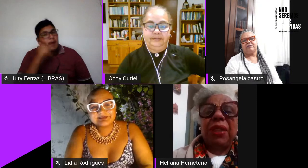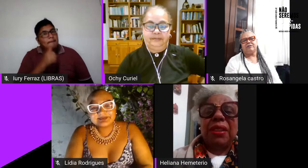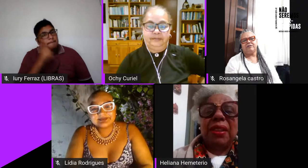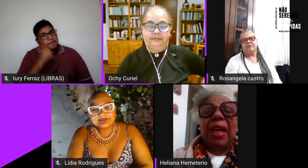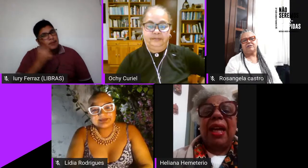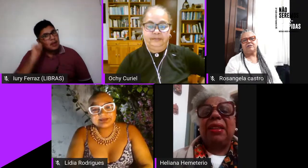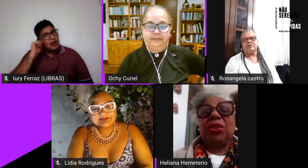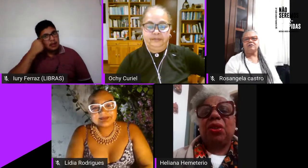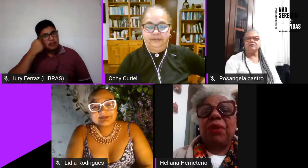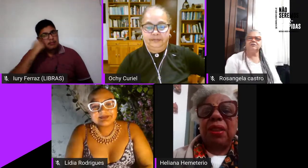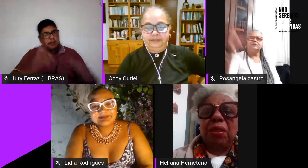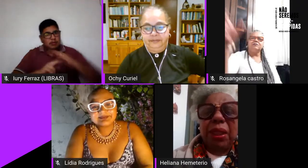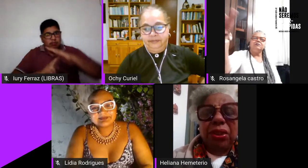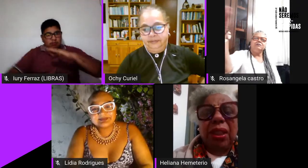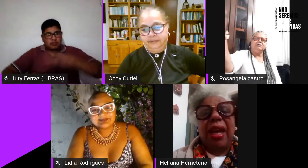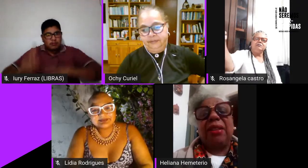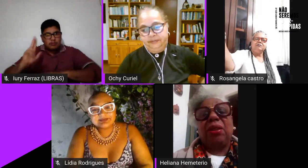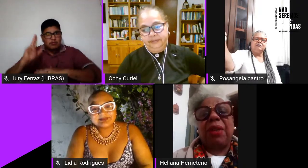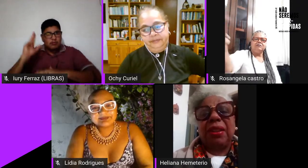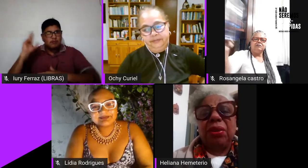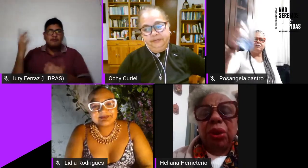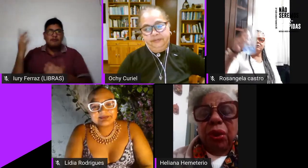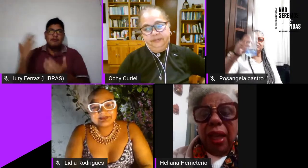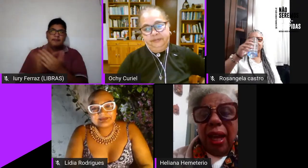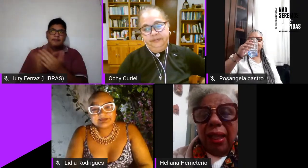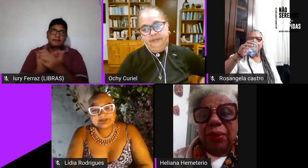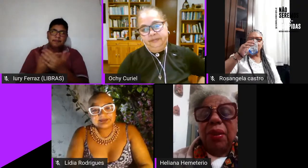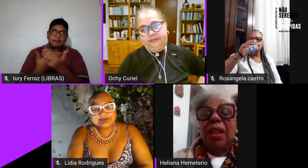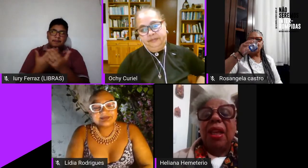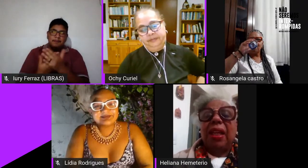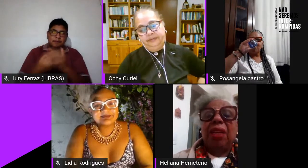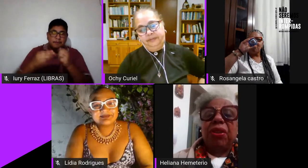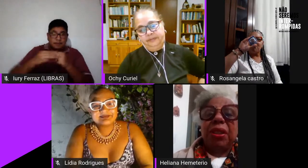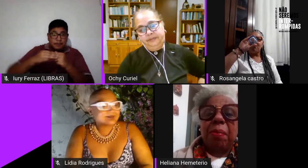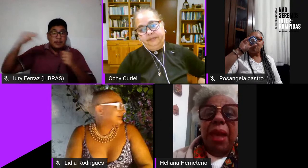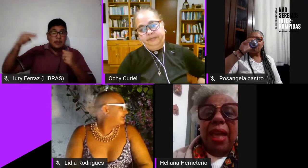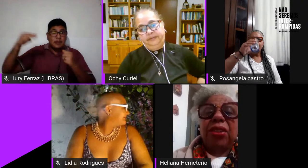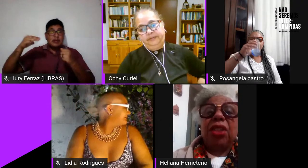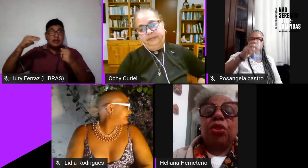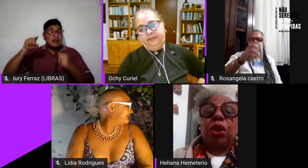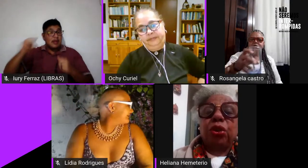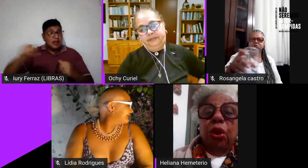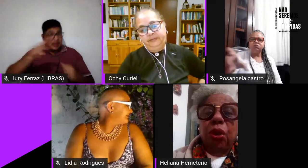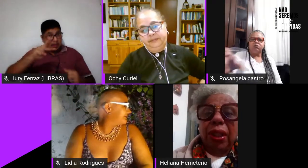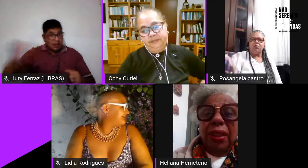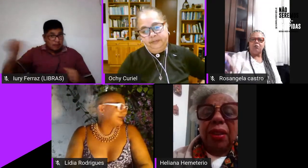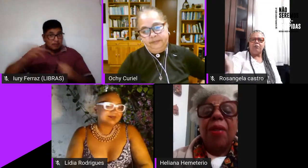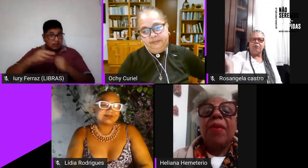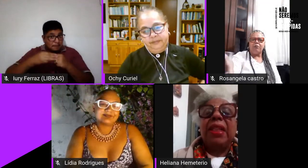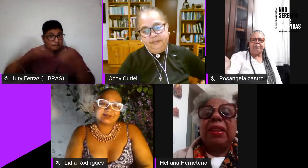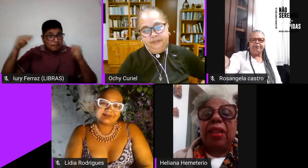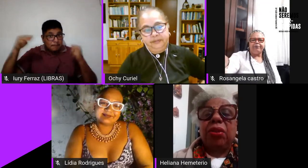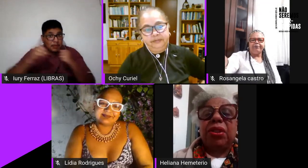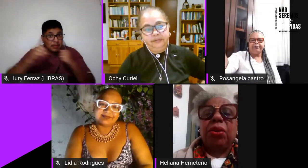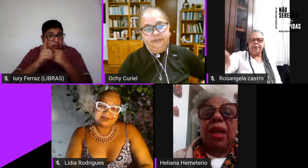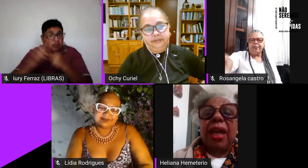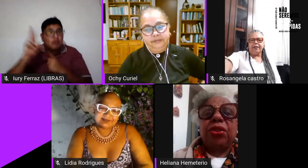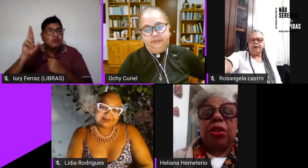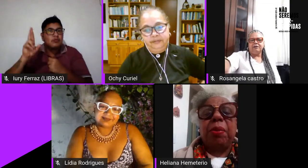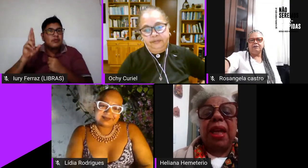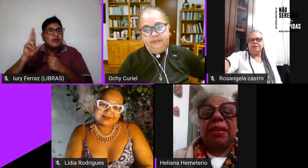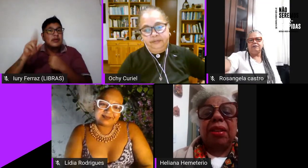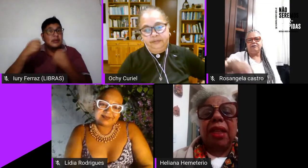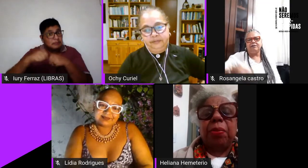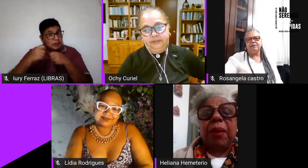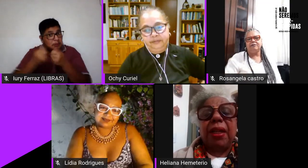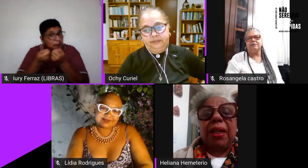estão na universidade que estão fazendo mestrado que estão fazendo doutorado elas vão ser mestras doutoras e tendo que segurar